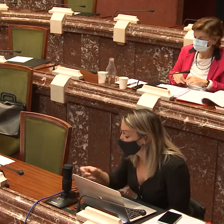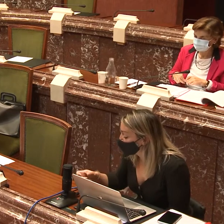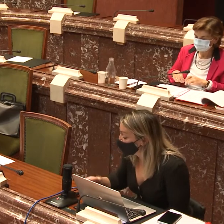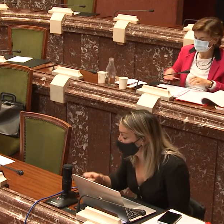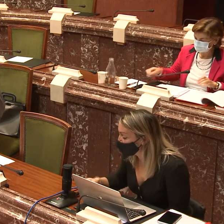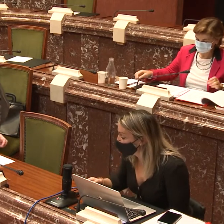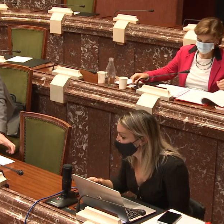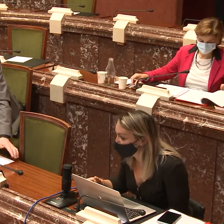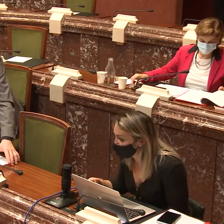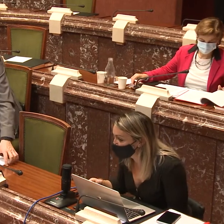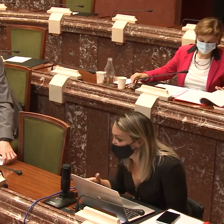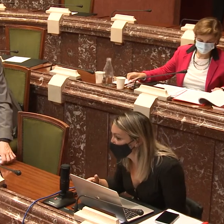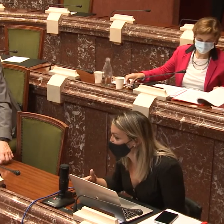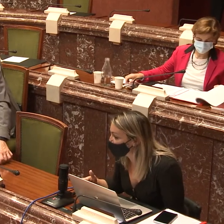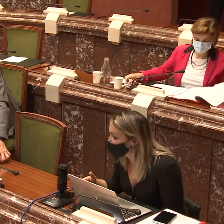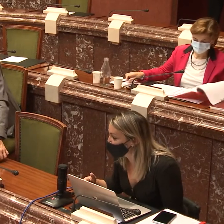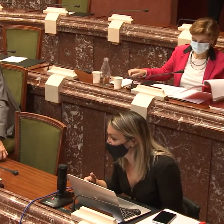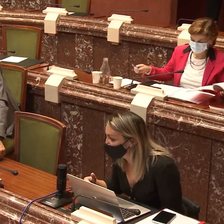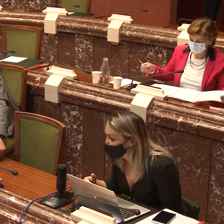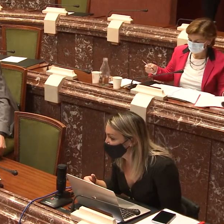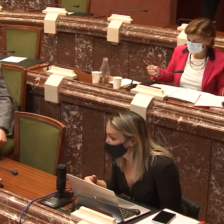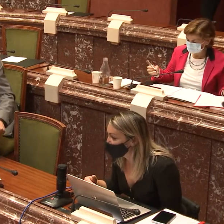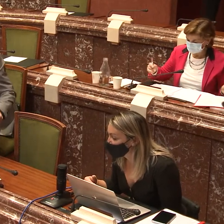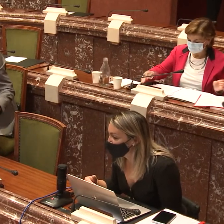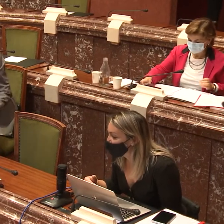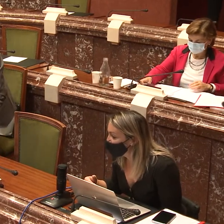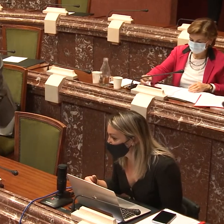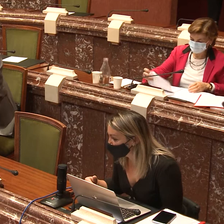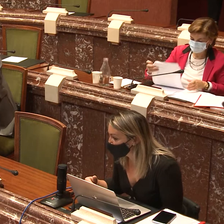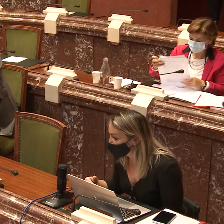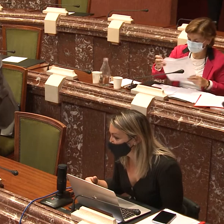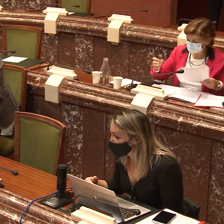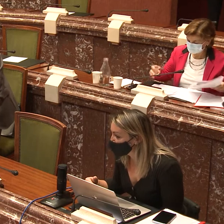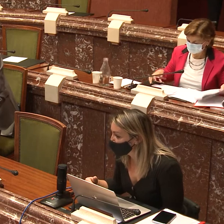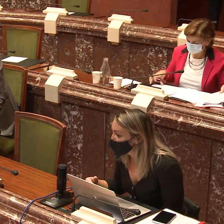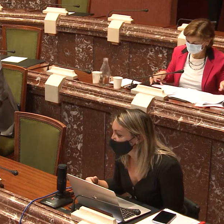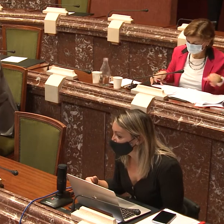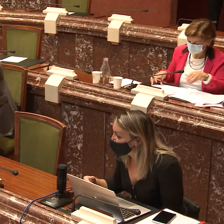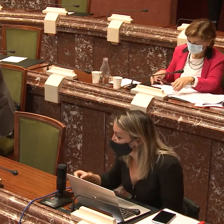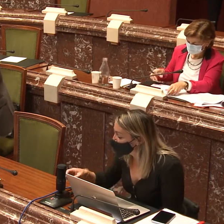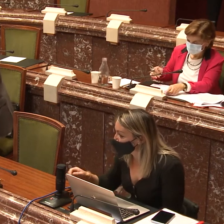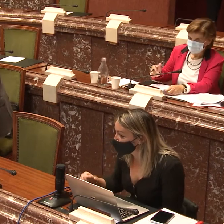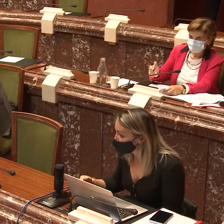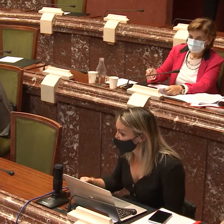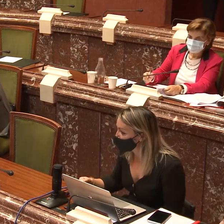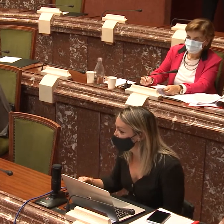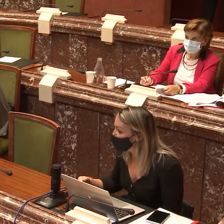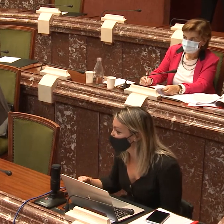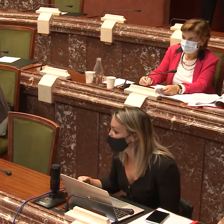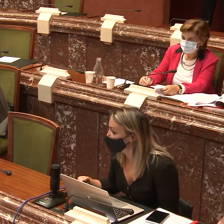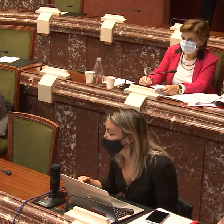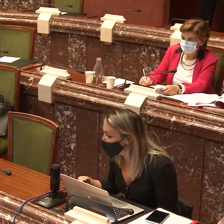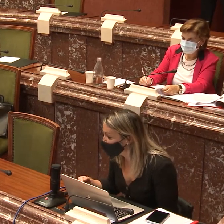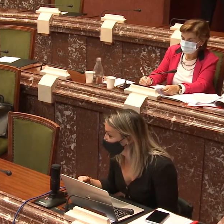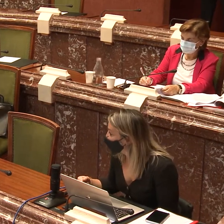Además, porque ya se ha atendido a los tiempos y es de agradecer y ha quedado todo perfectamente explicado. No sé si le pasan a mis compañeros,